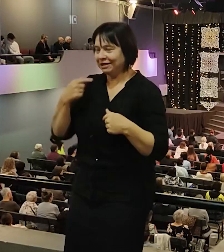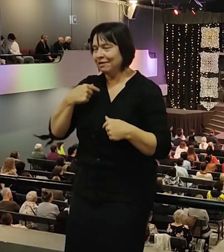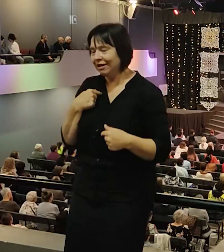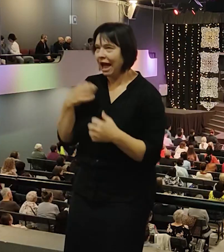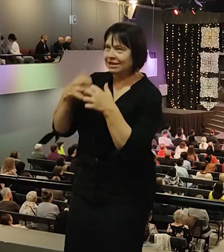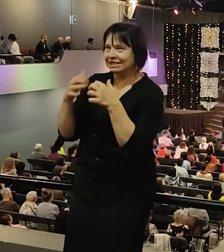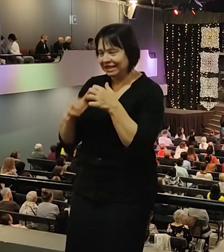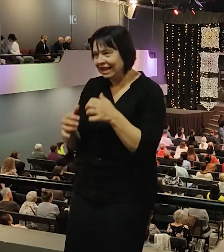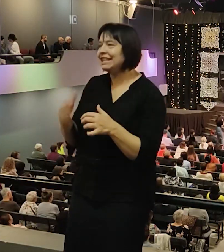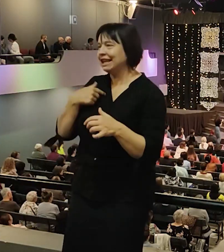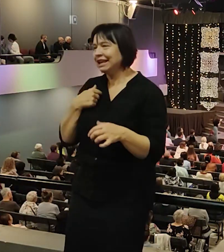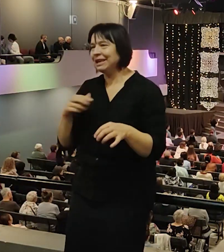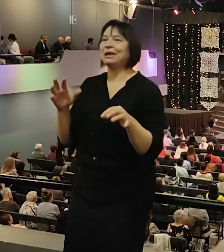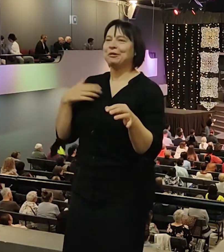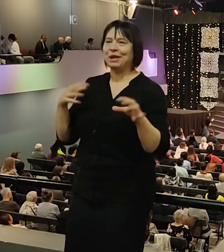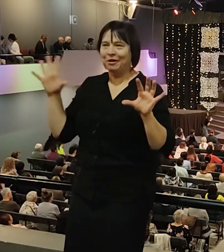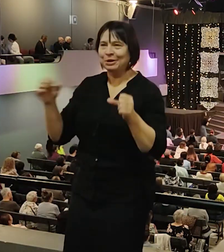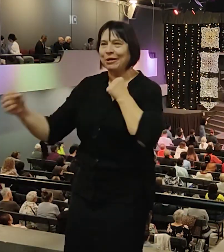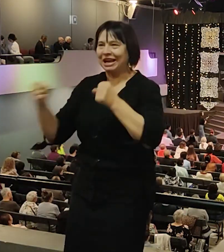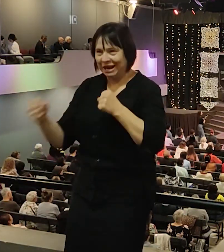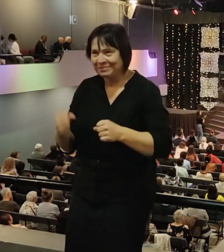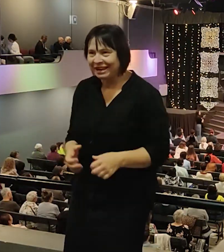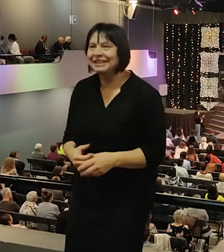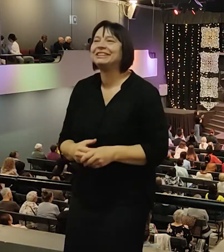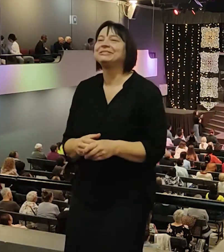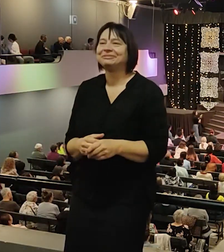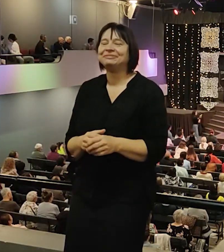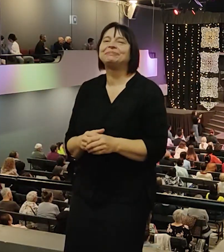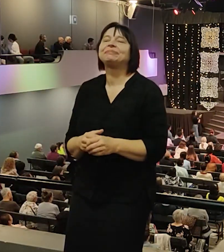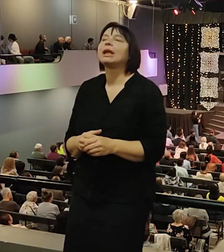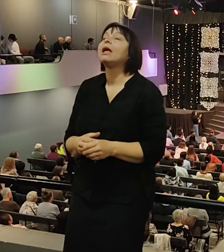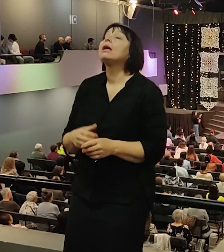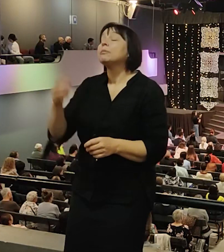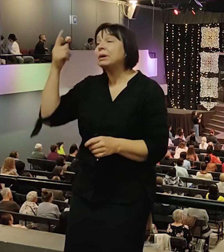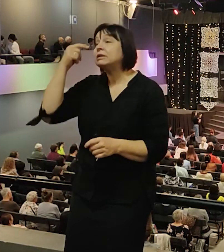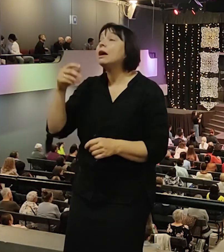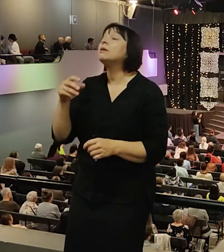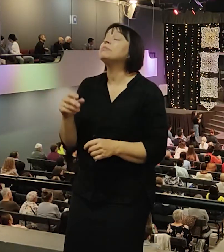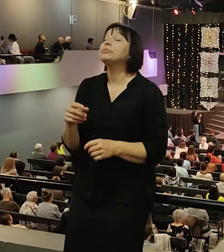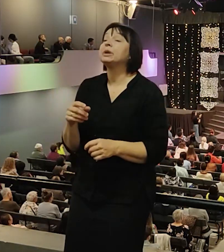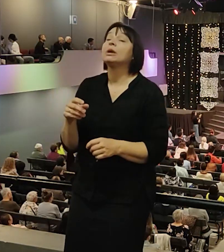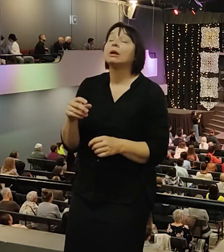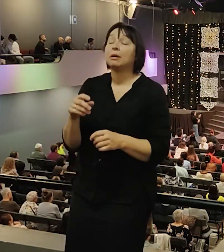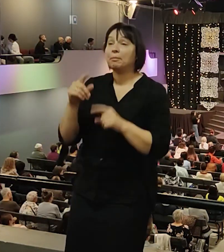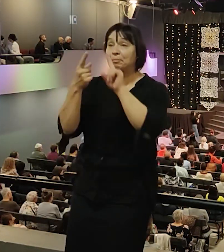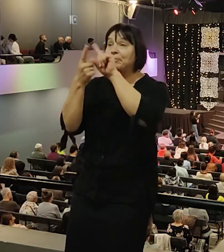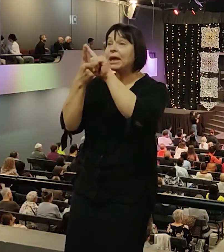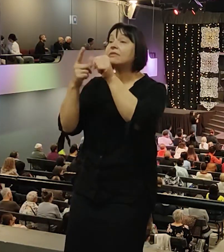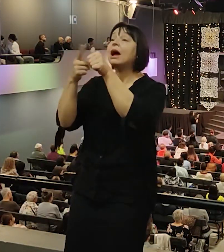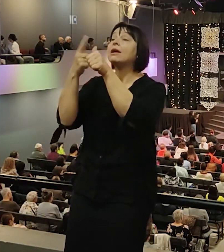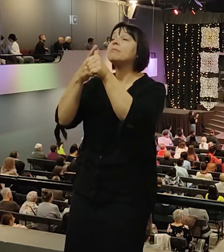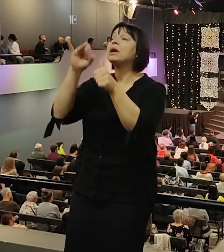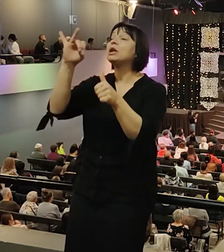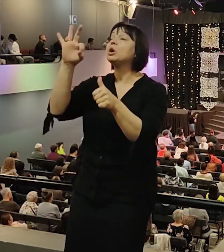Все. Оббили все в глазах. Три библейские Иосифа. Иосиф стерили Якова и Анафили. Это первый